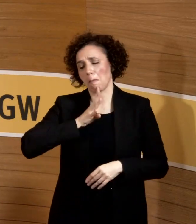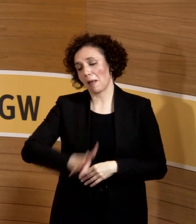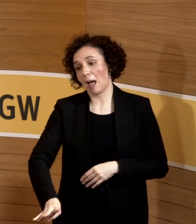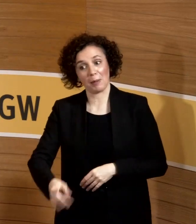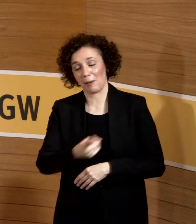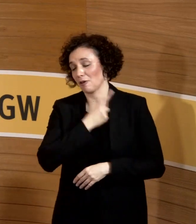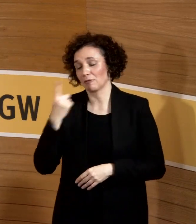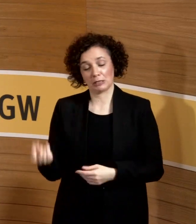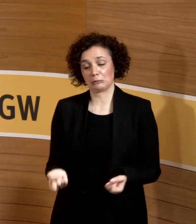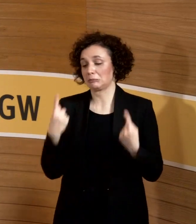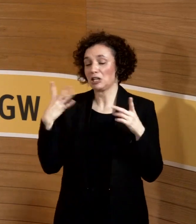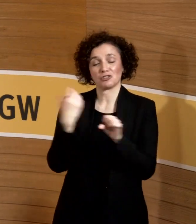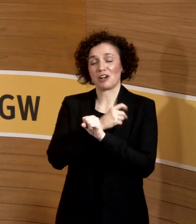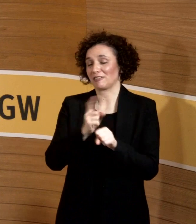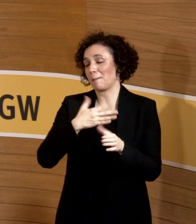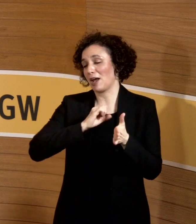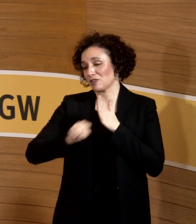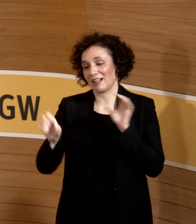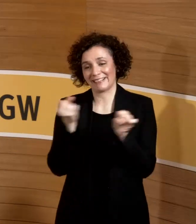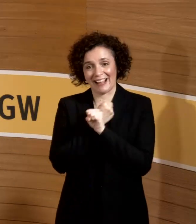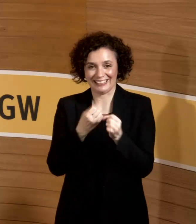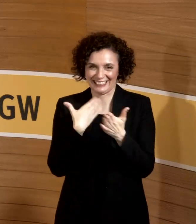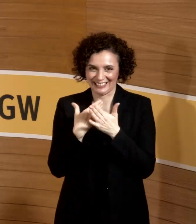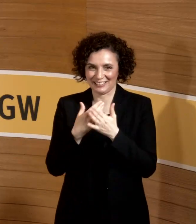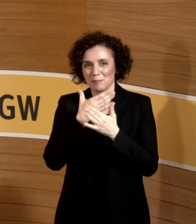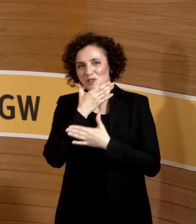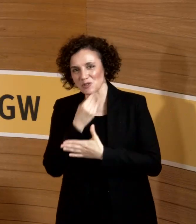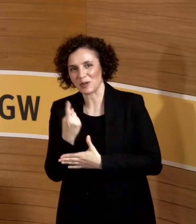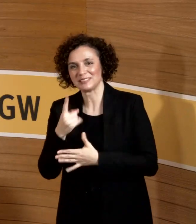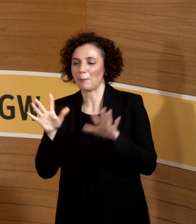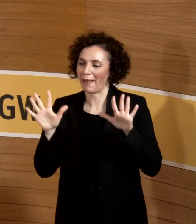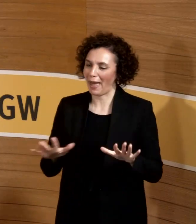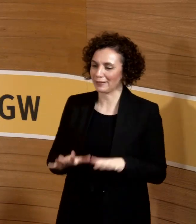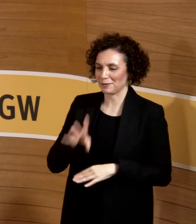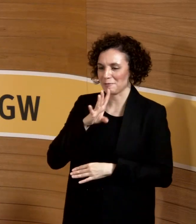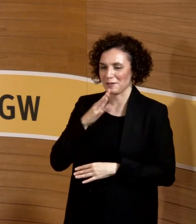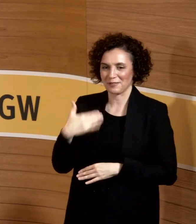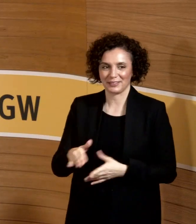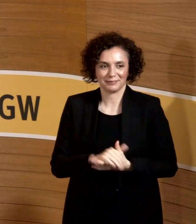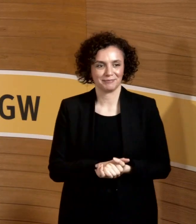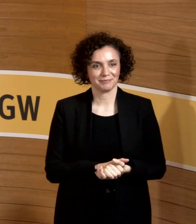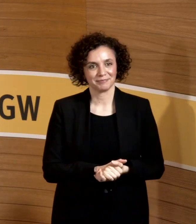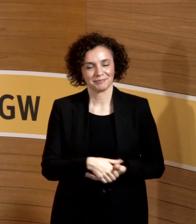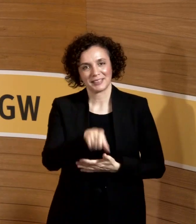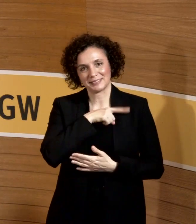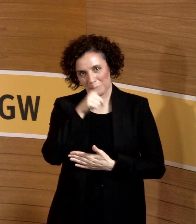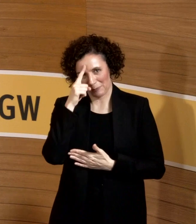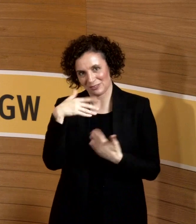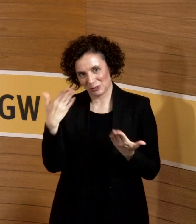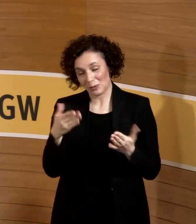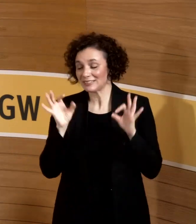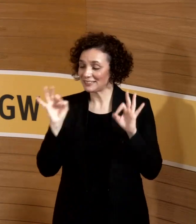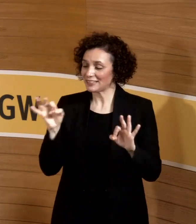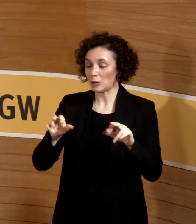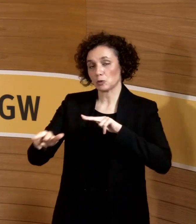gekonnt. Nee, das war, ich finde, das war total spannend. Also wirklich kompiment. Ich habe das bewusst. Wie gut organisiert Sie das gemacht